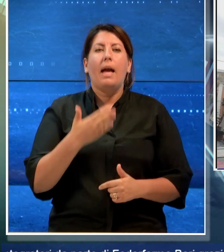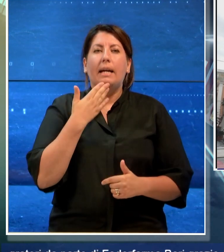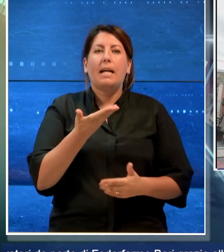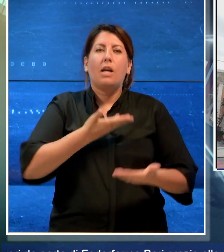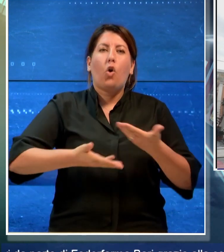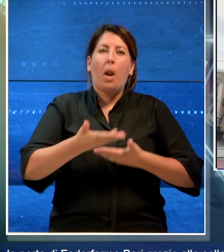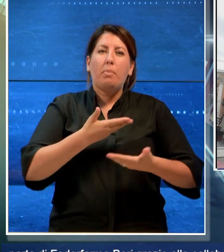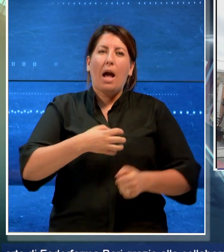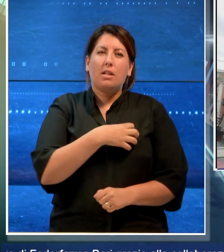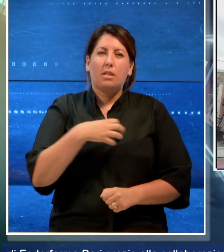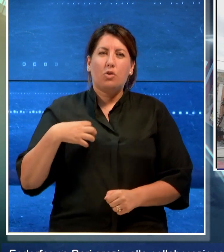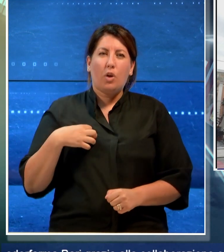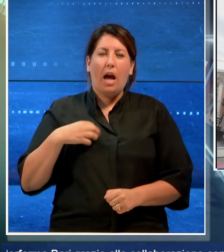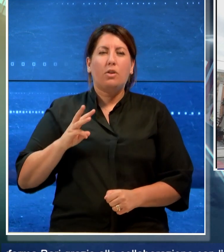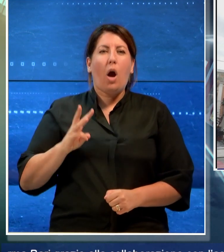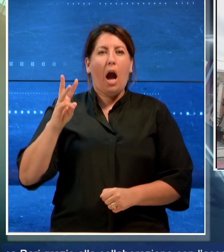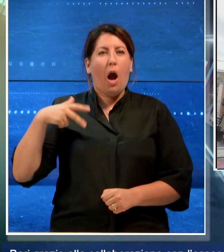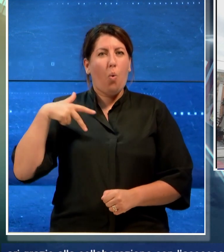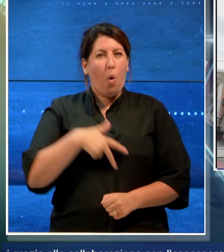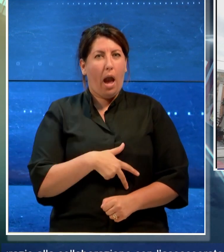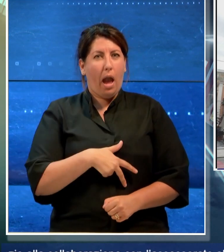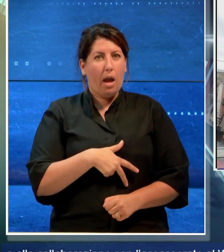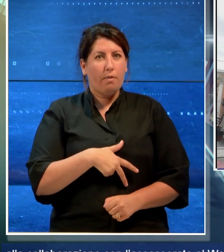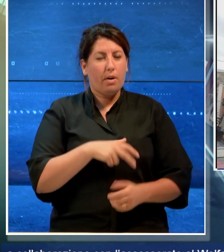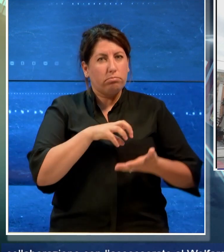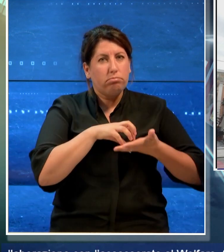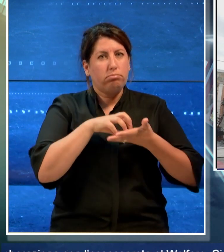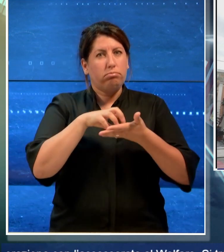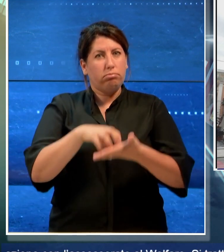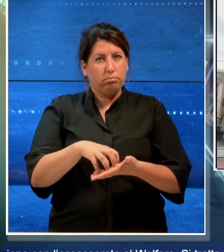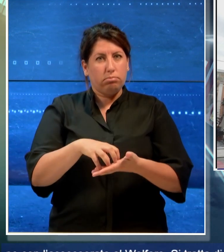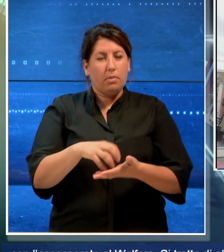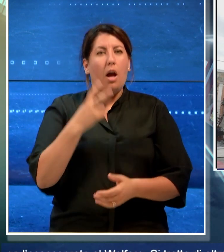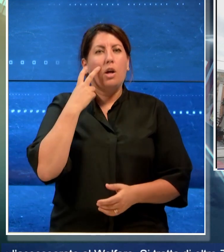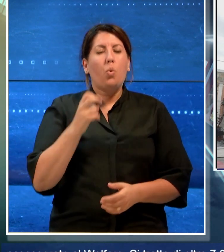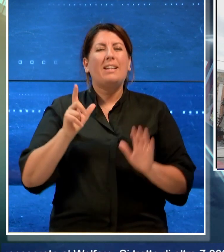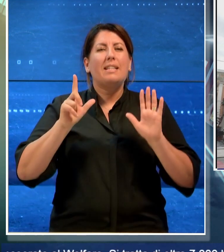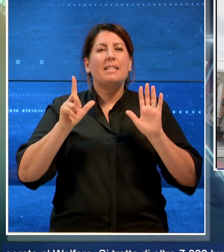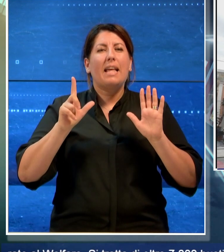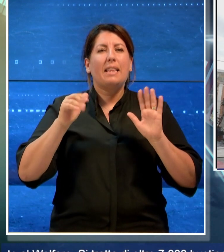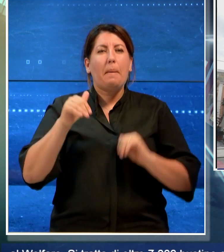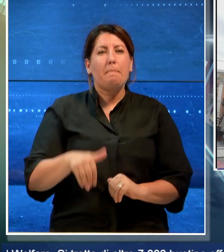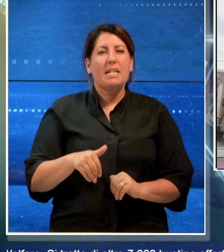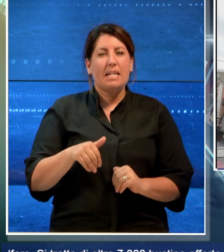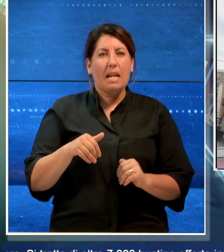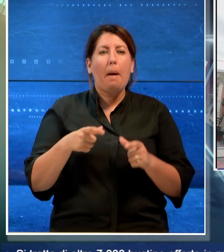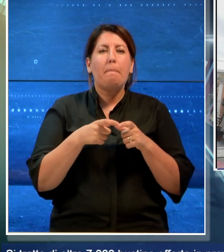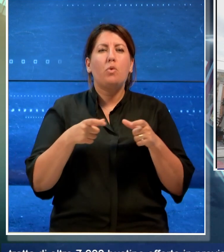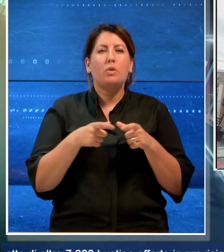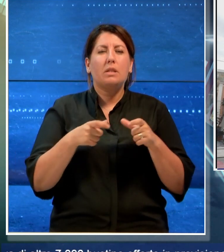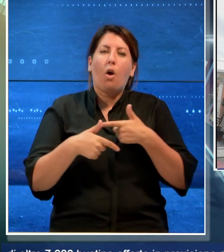l'assessorato al welfare e si tratta di oltre 7000 bustine offerte in